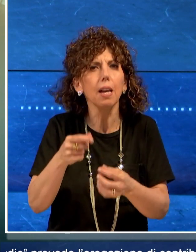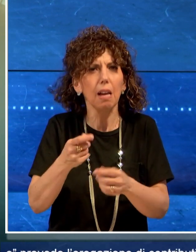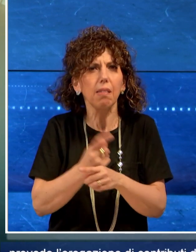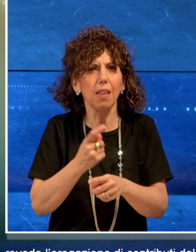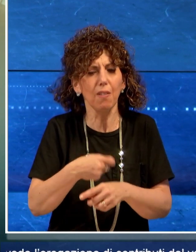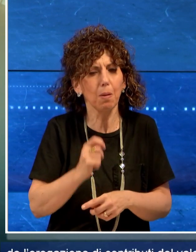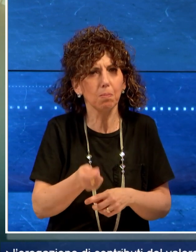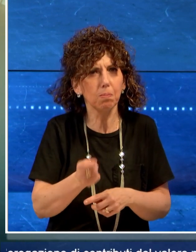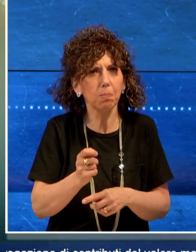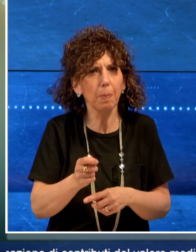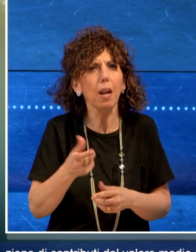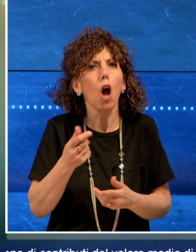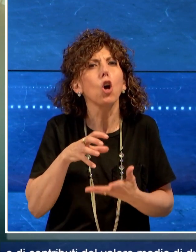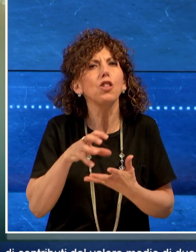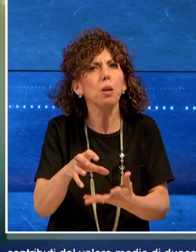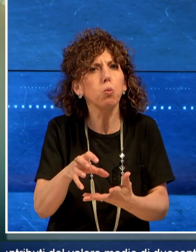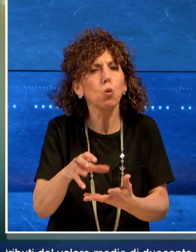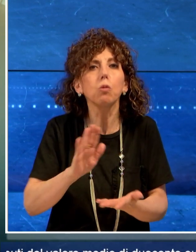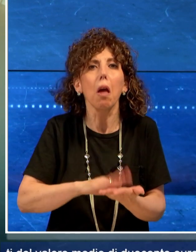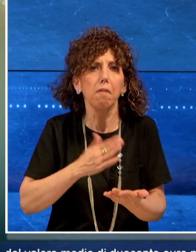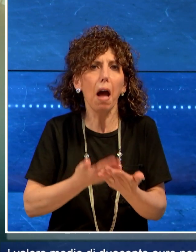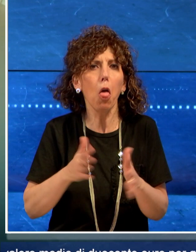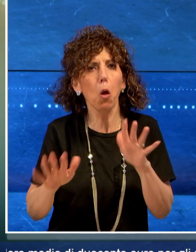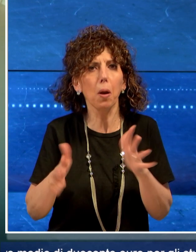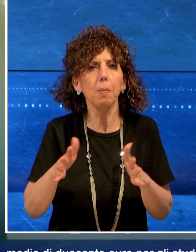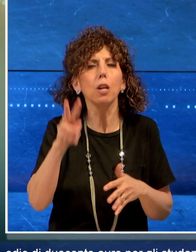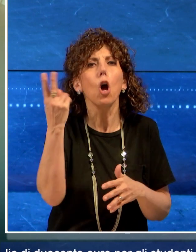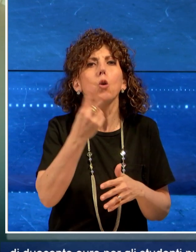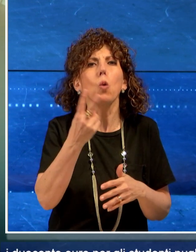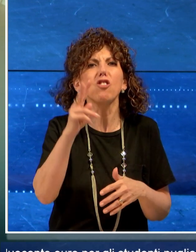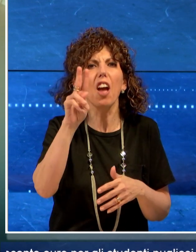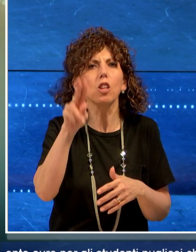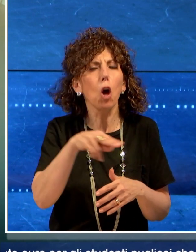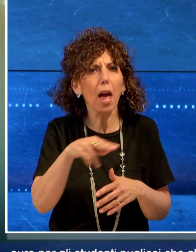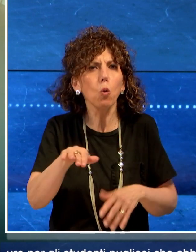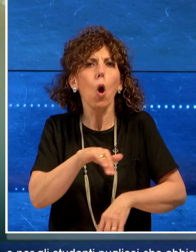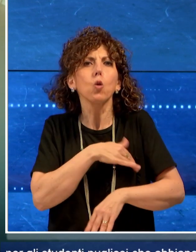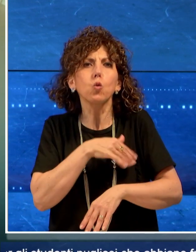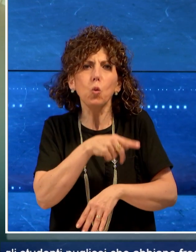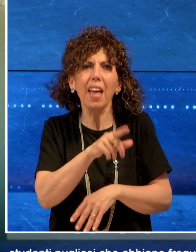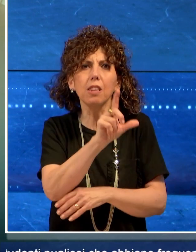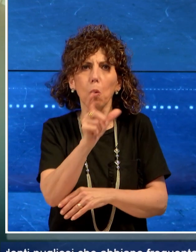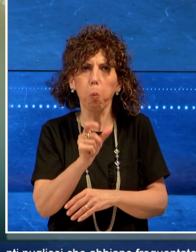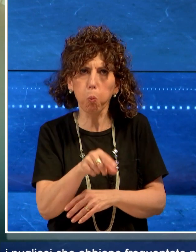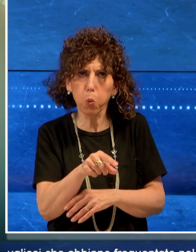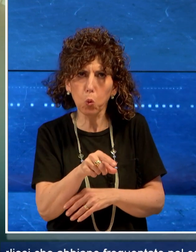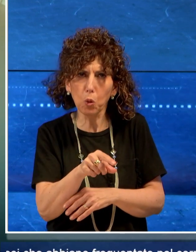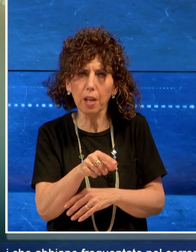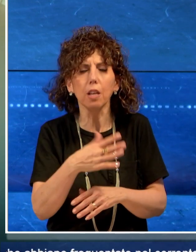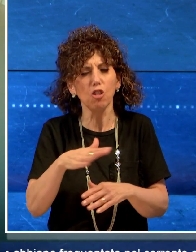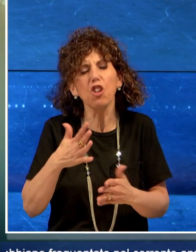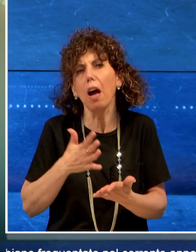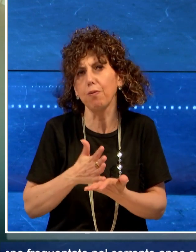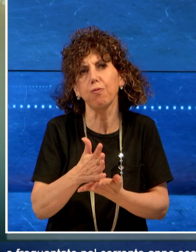'erogazione di contributi del valore medio di 200 euro per gli studenti pugliesi che abbiano